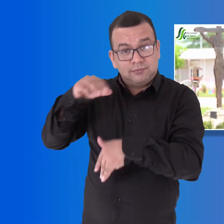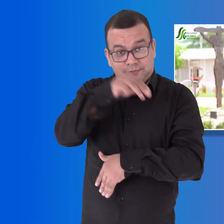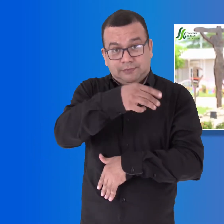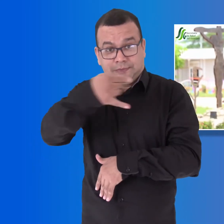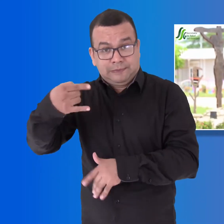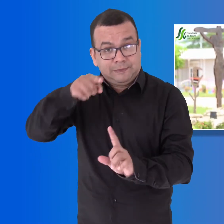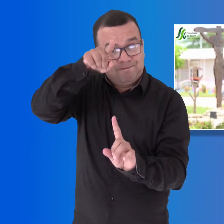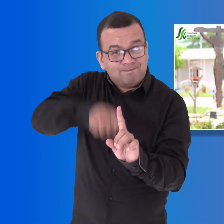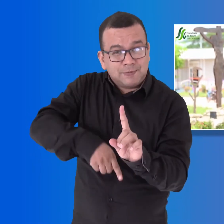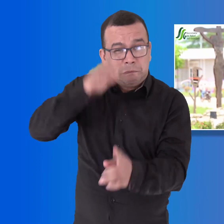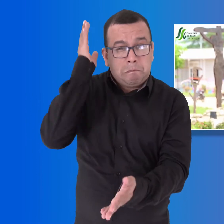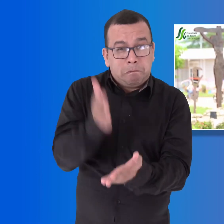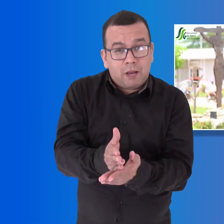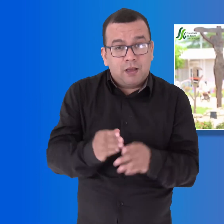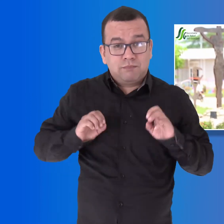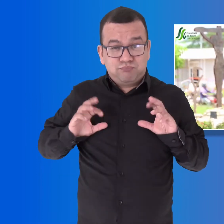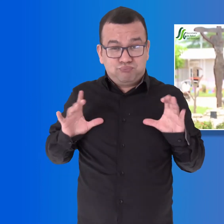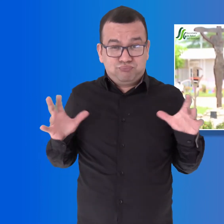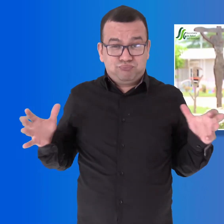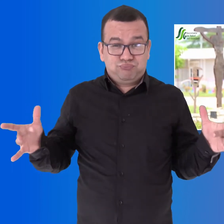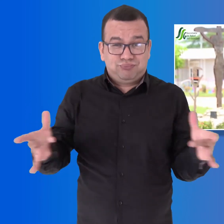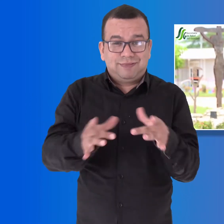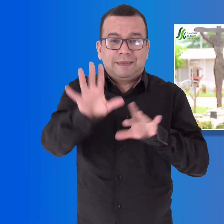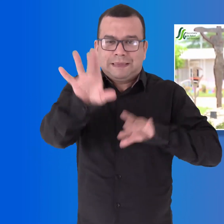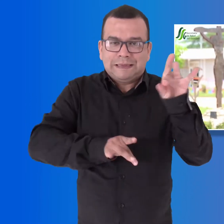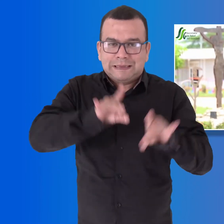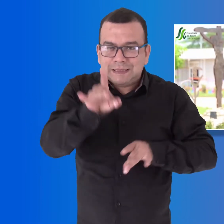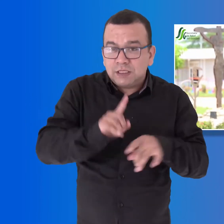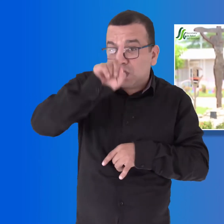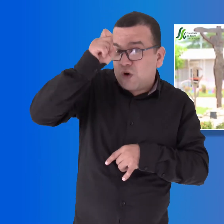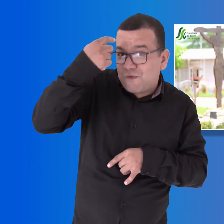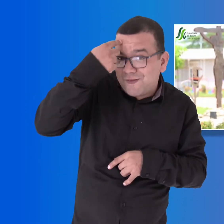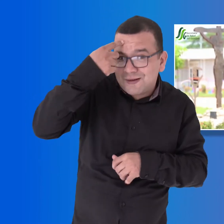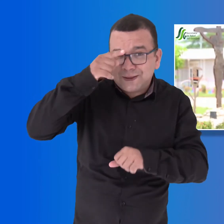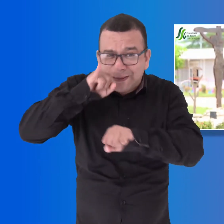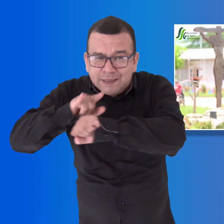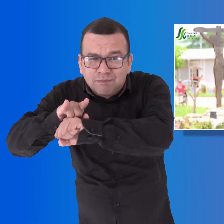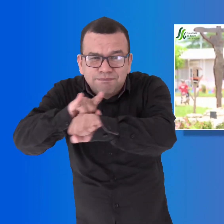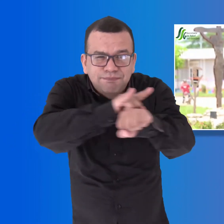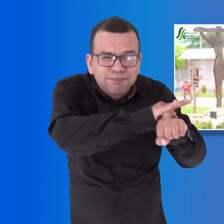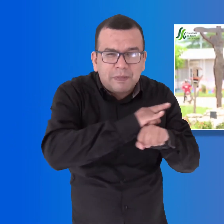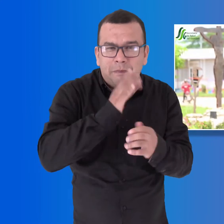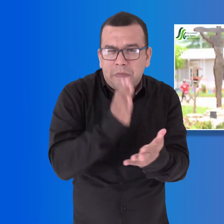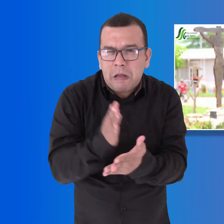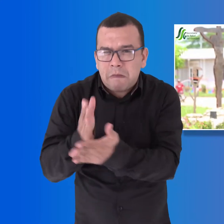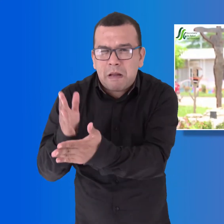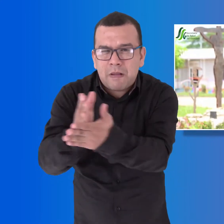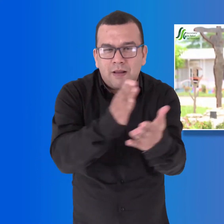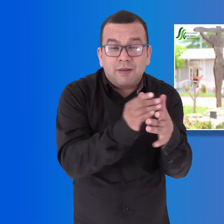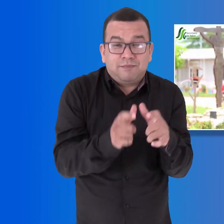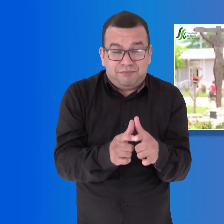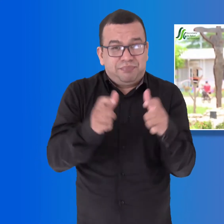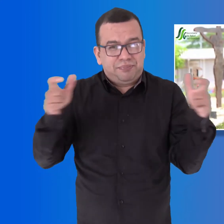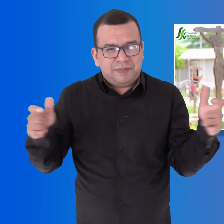-19 a nivel mundial, la Administración Departamental ha venido garantizando de manera ininterrumpida el cumplimiento de los lineamientos y